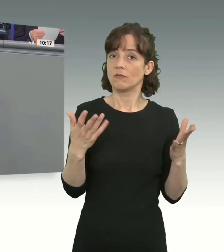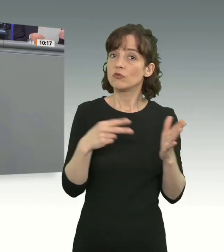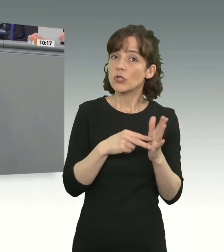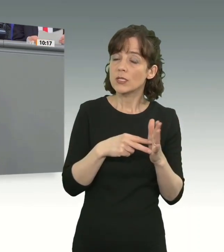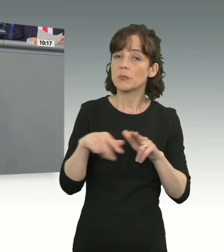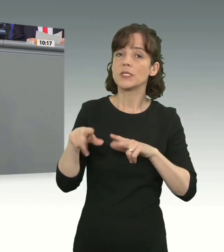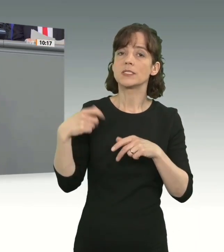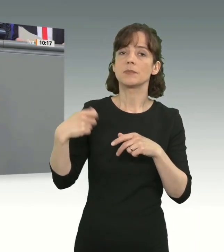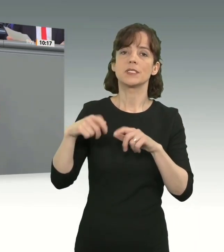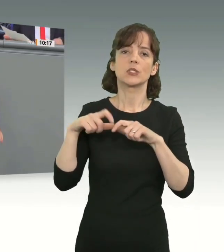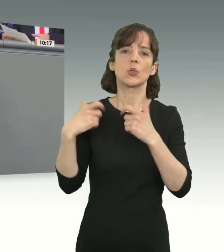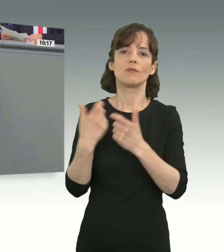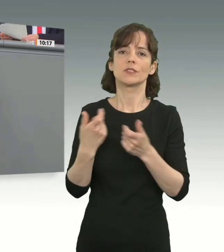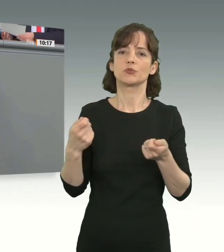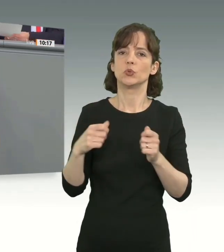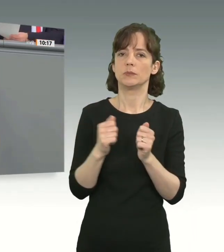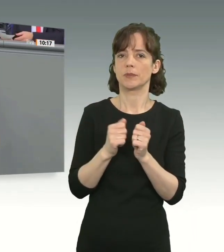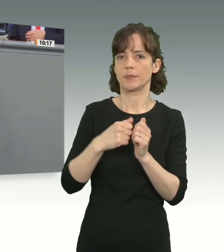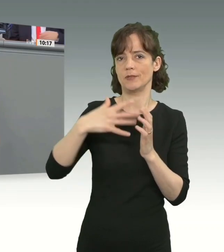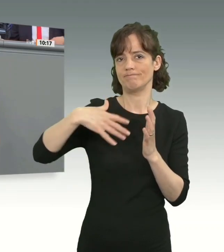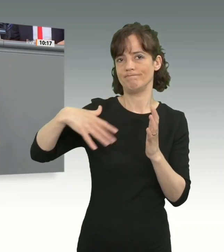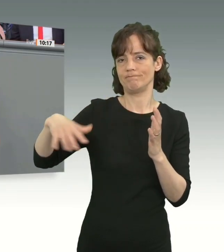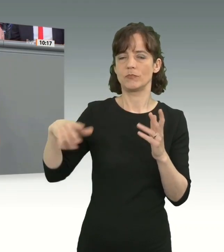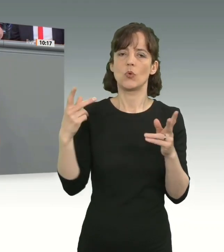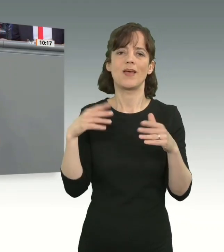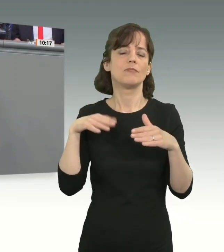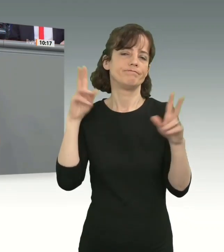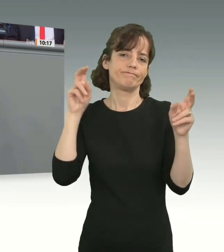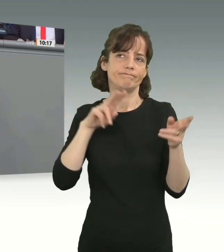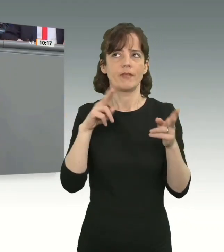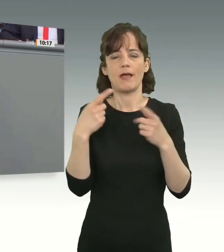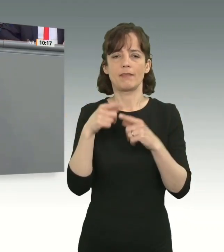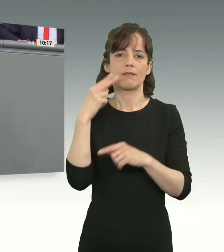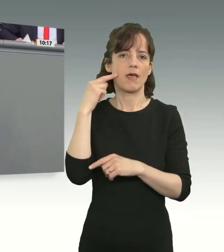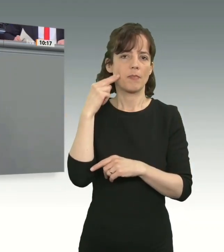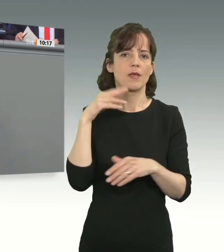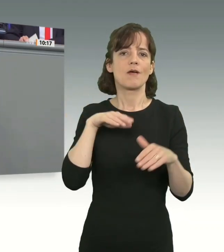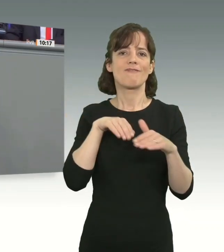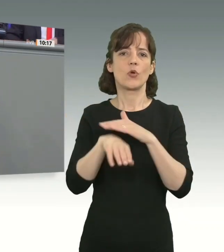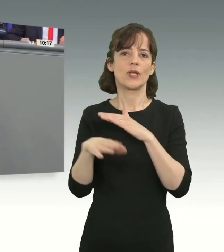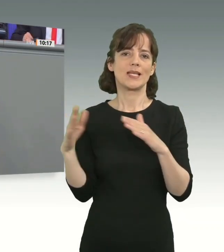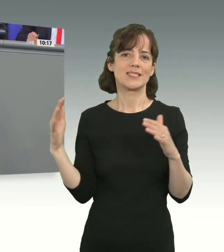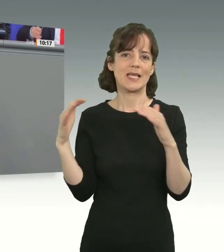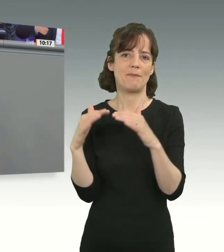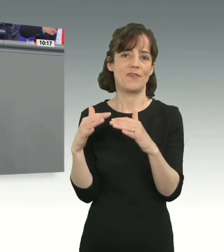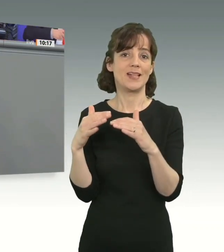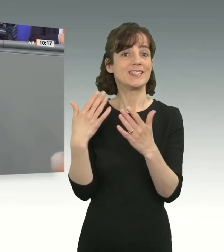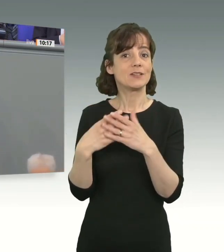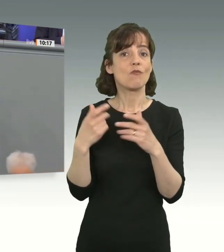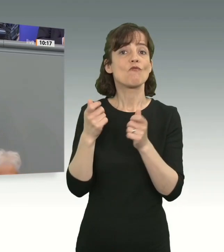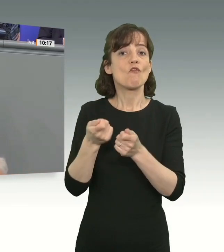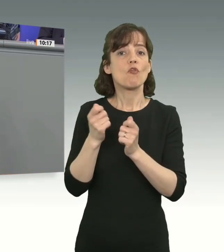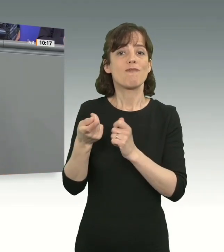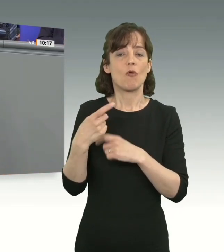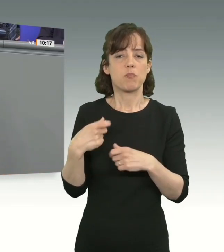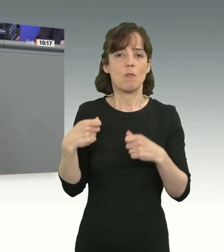Ministerpräsidentenkonferenz oder dem Flüchtlingsgipfel. Das ist der Vorschlag aus dem Bundeskanzleramt.